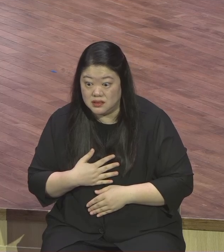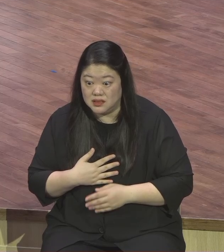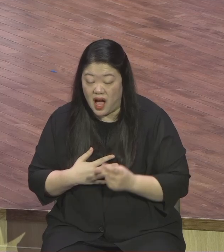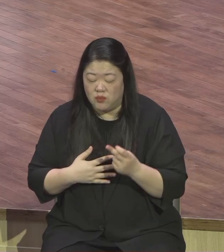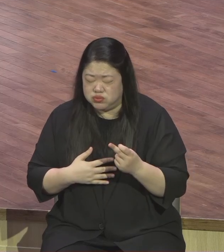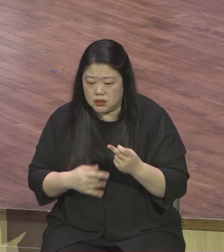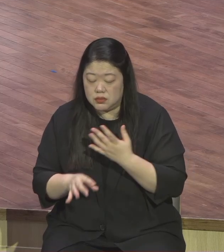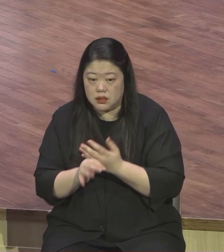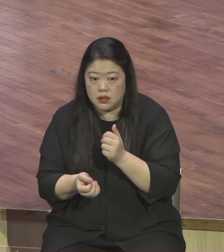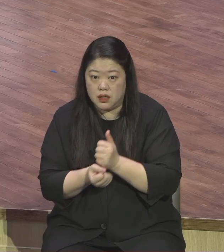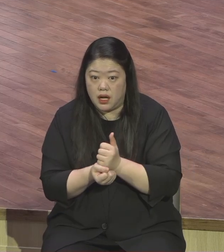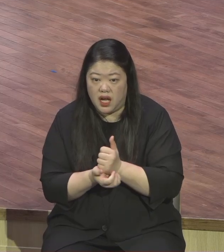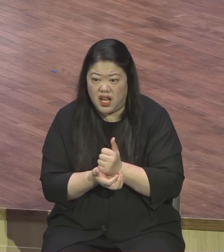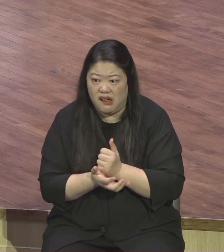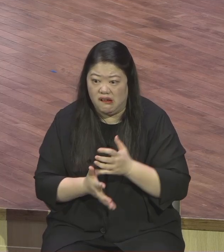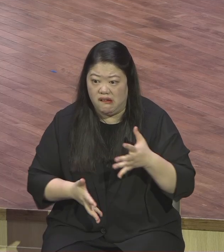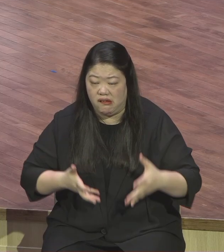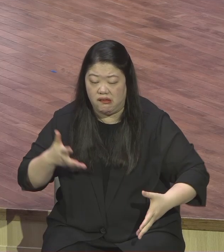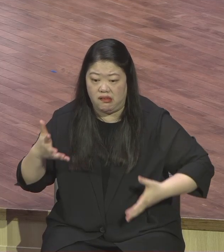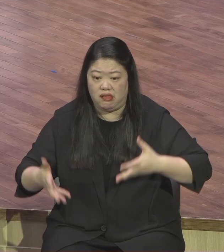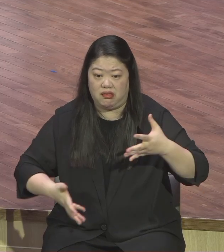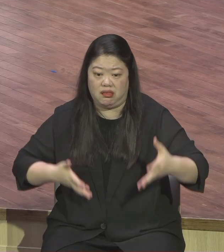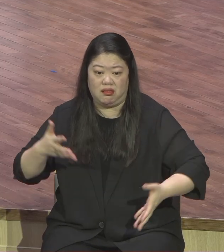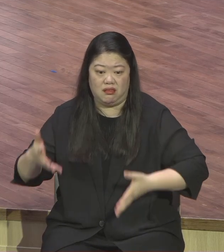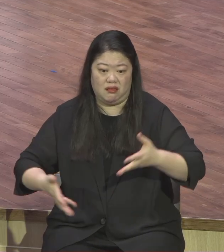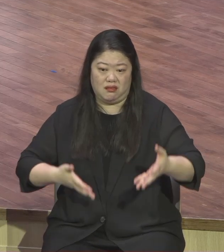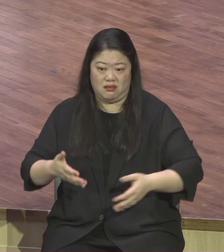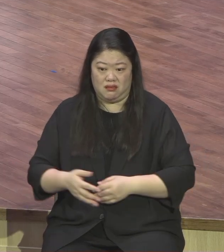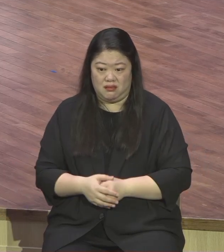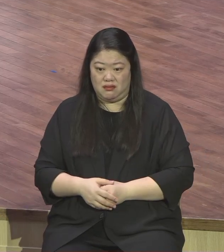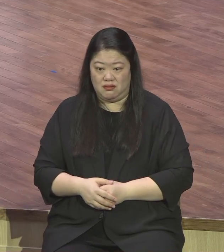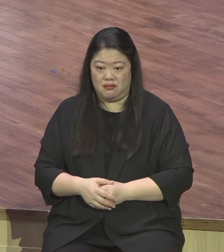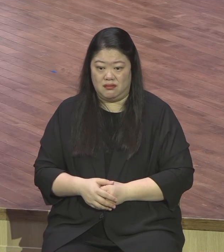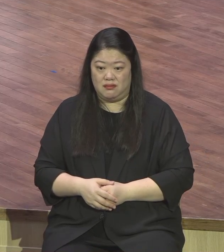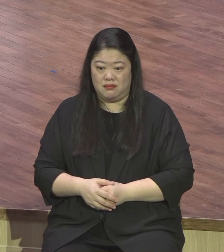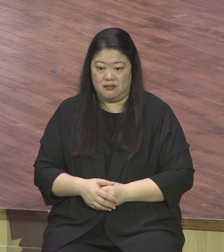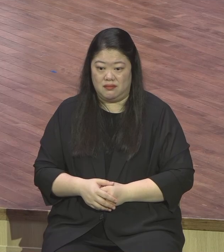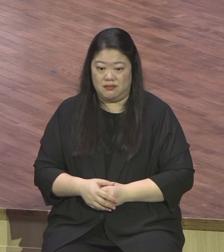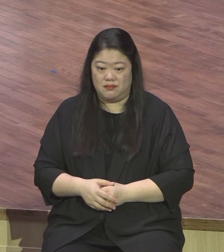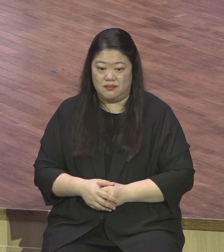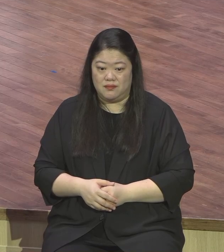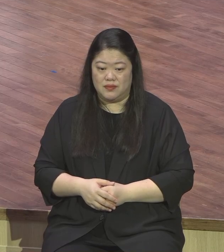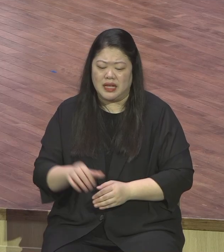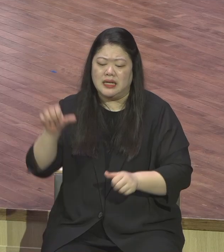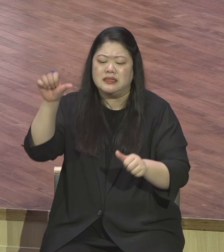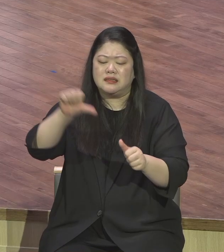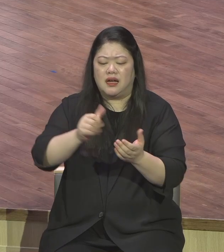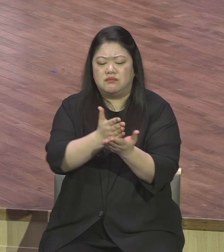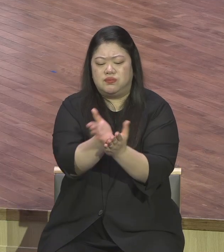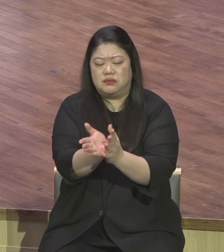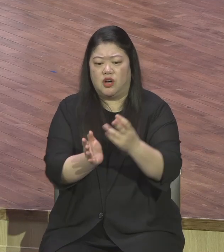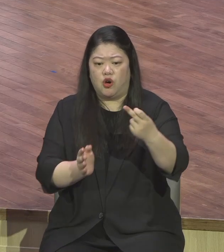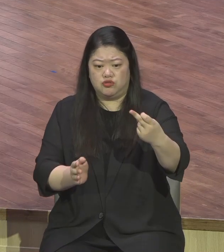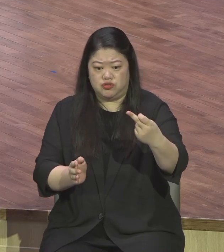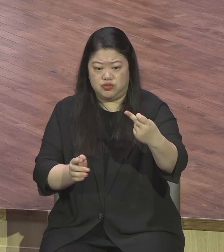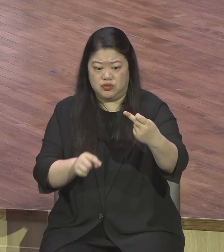이 열두 가지 이 사단의 공격 이거 다거든요 이게 다예요 이거 다 열두 가지가 다라고요 이 사단의 공격을